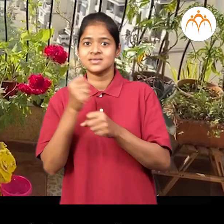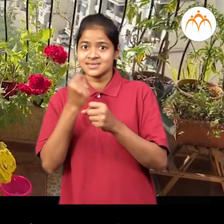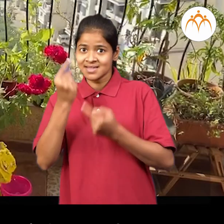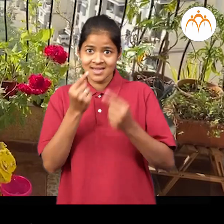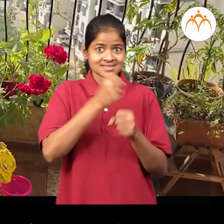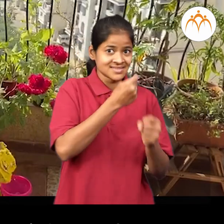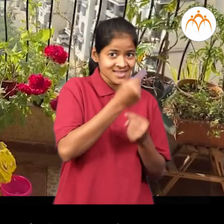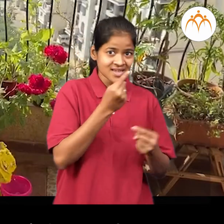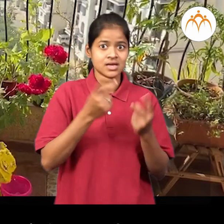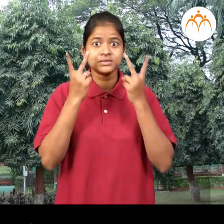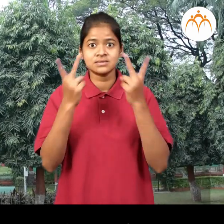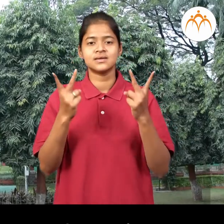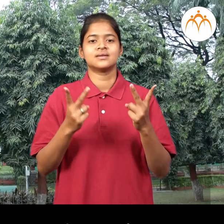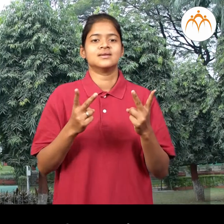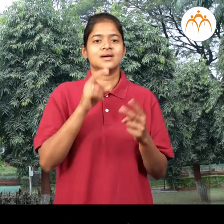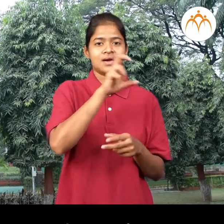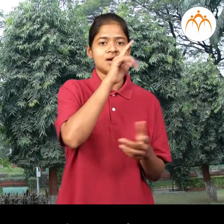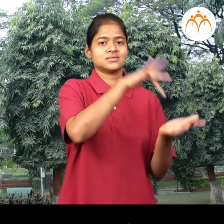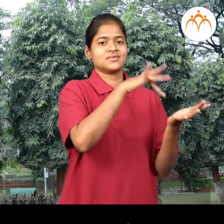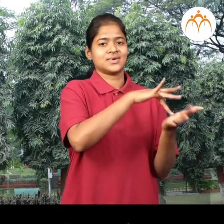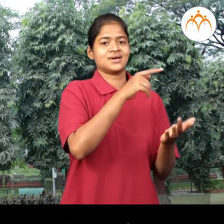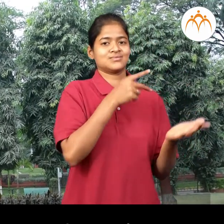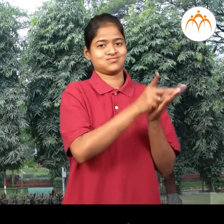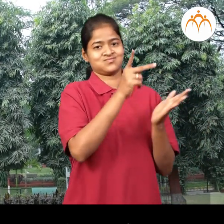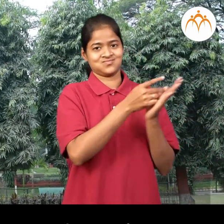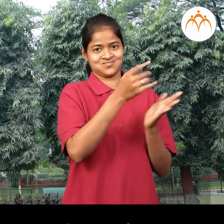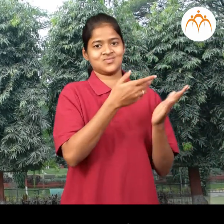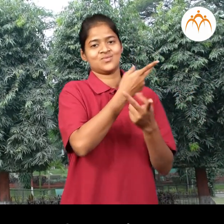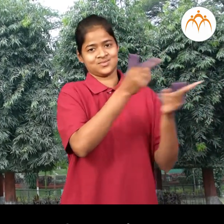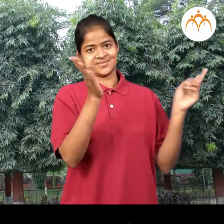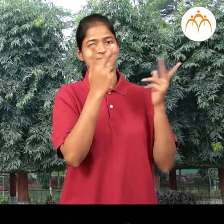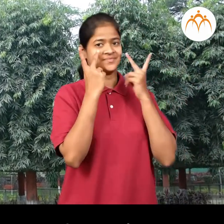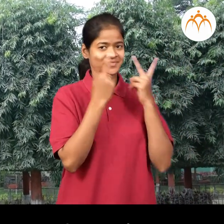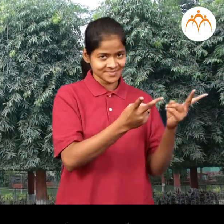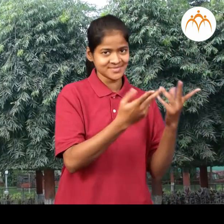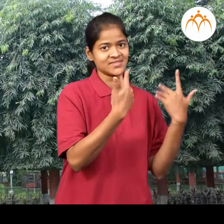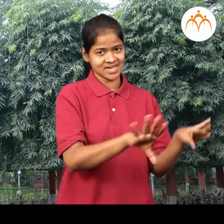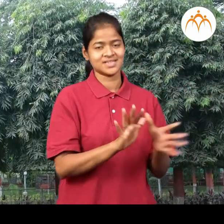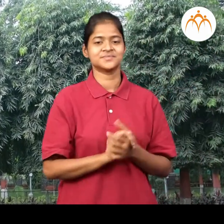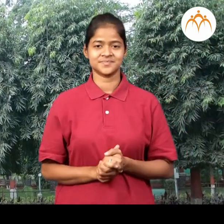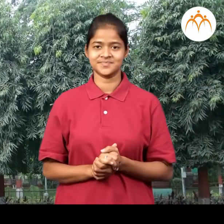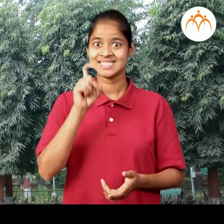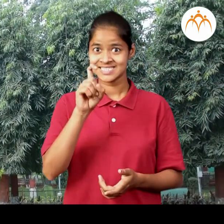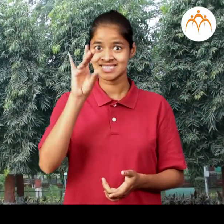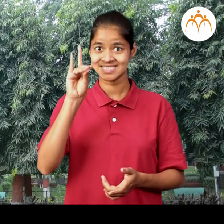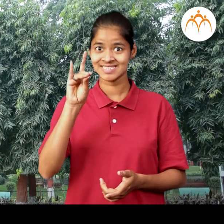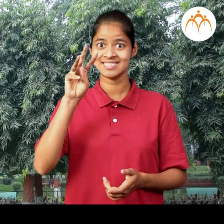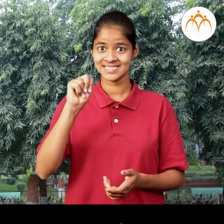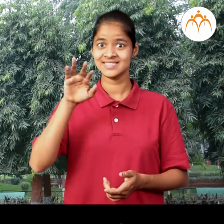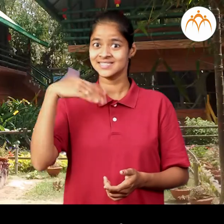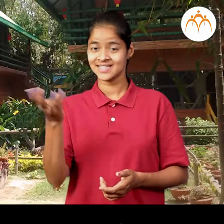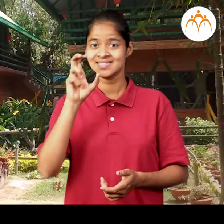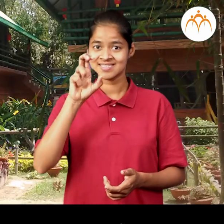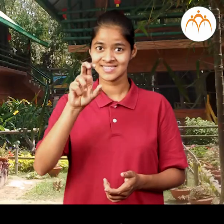अपन आरिया चा गावातले उद्ध्याना तै फिरुनालो मजा लिगी नै इशान आणी